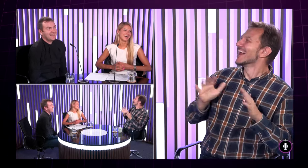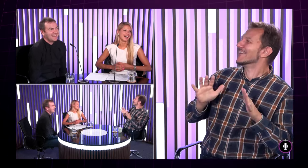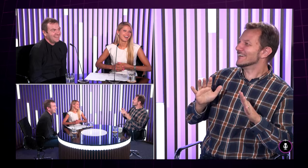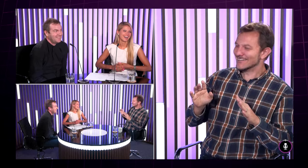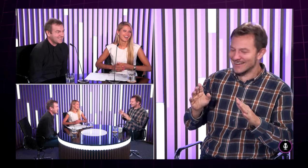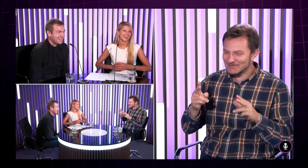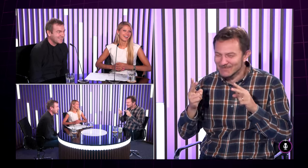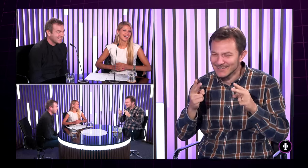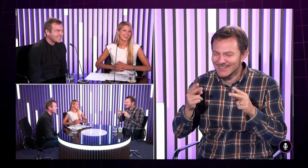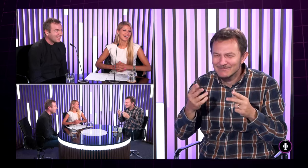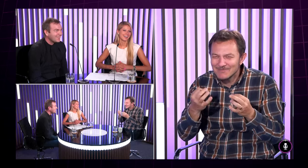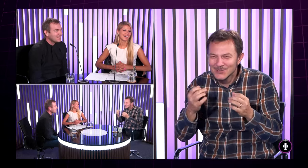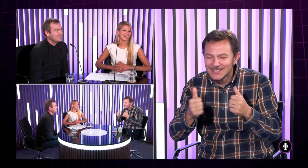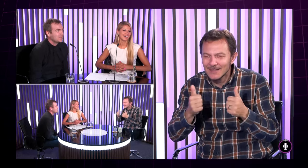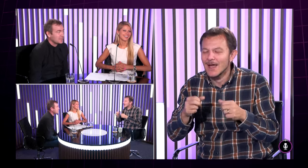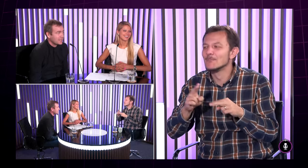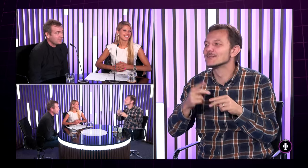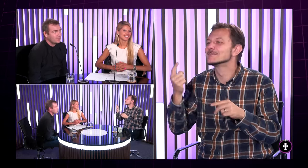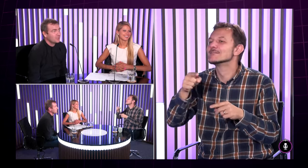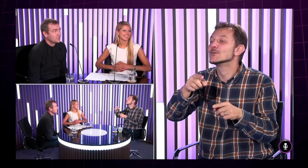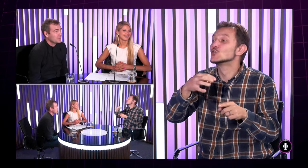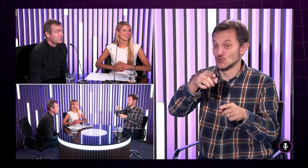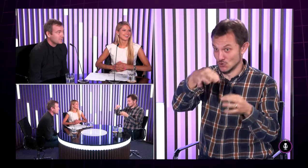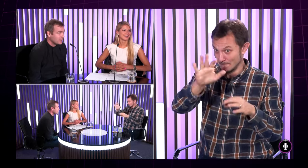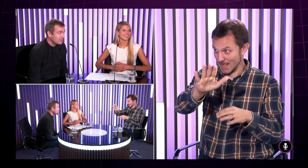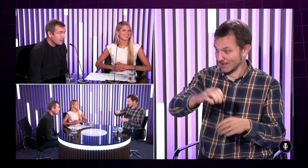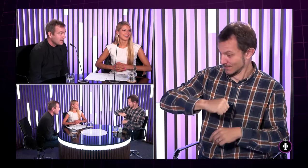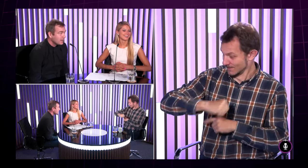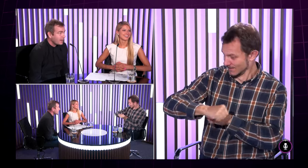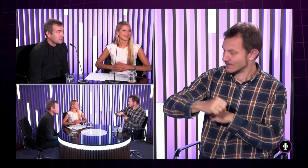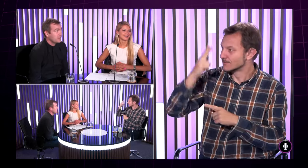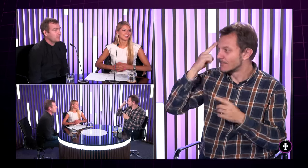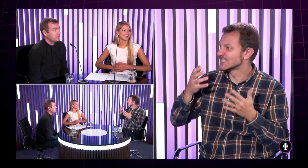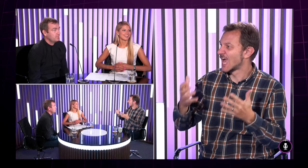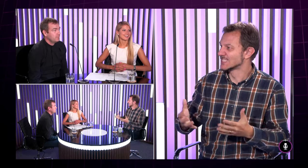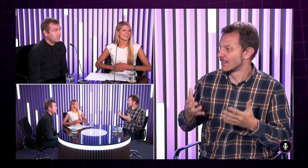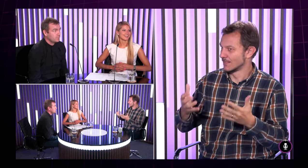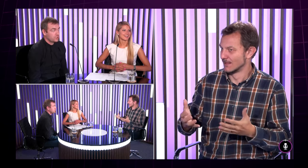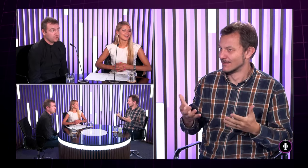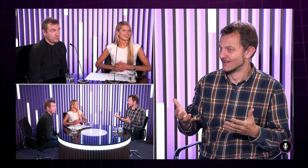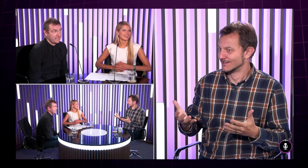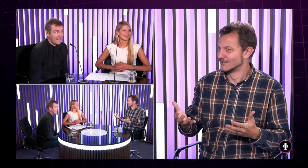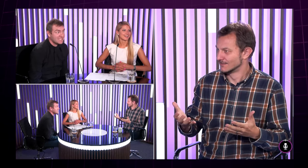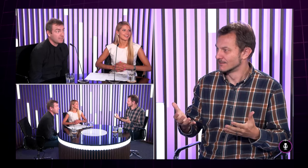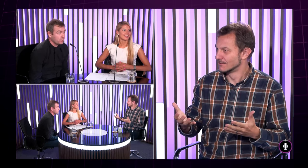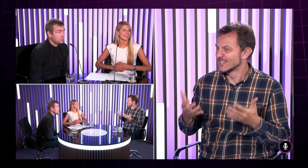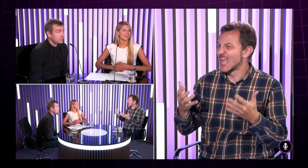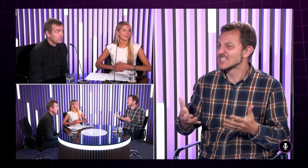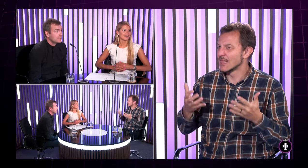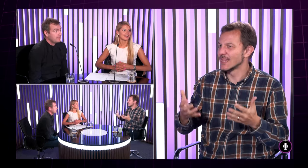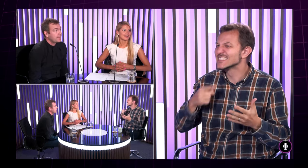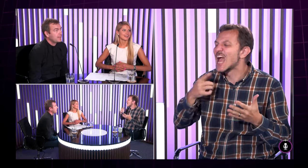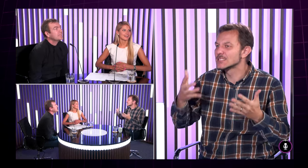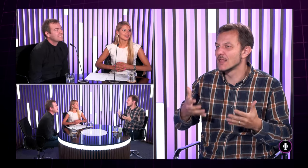sa takto vylákal a zlákol sa z toho, prišiel tam takému komunikačnomu nedorozumeniu a ten španiel potom odposunkol, že toto je taký agresívny